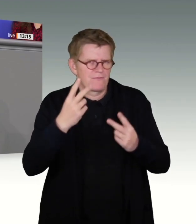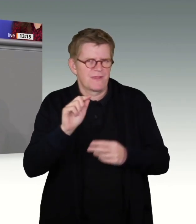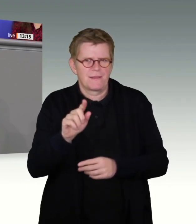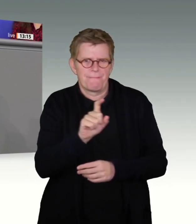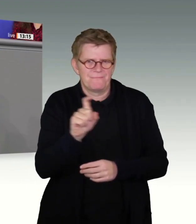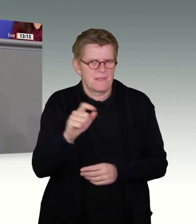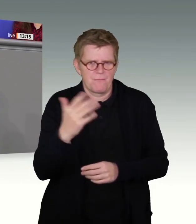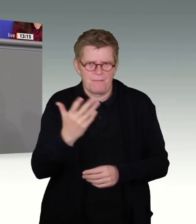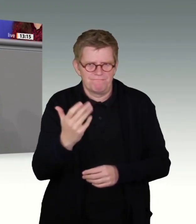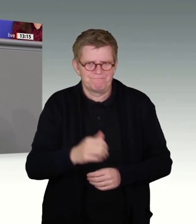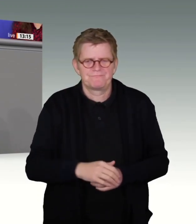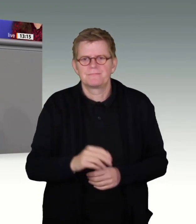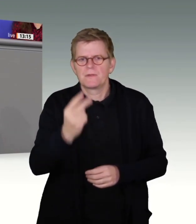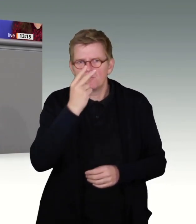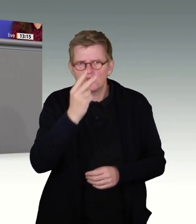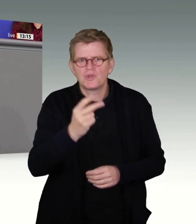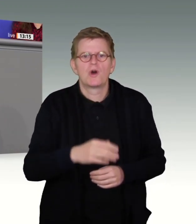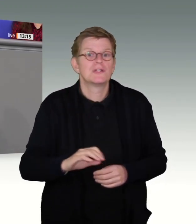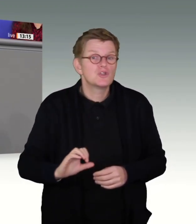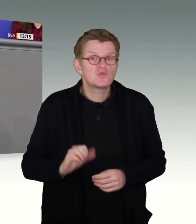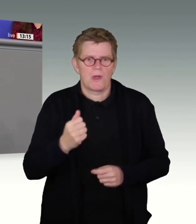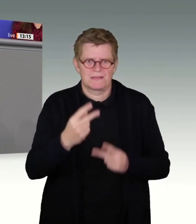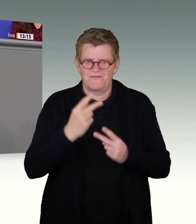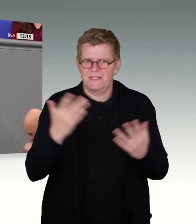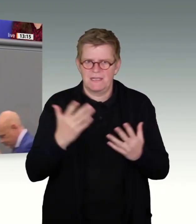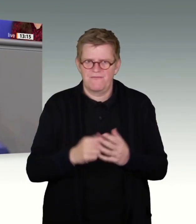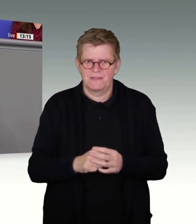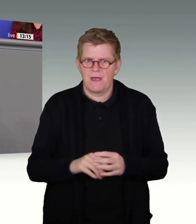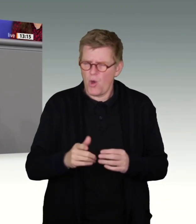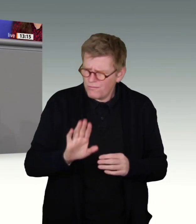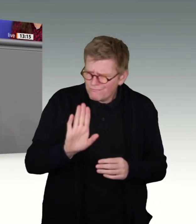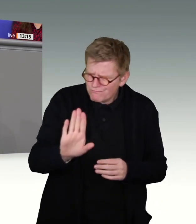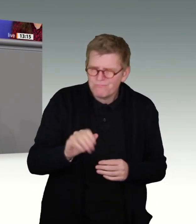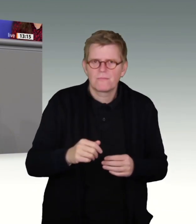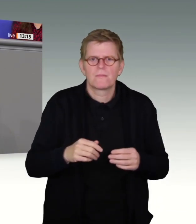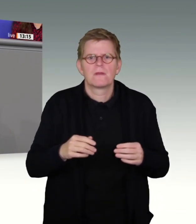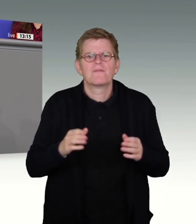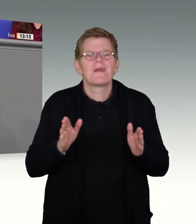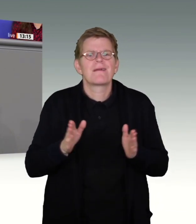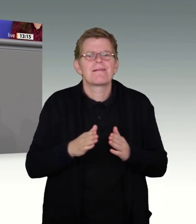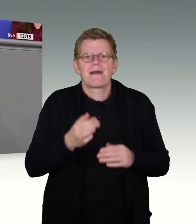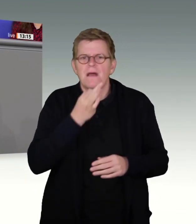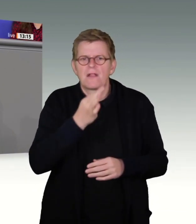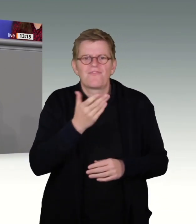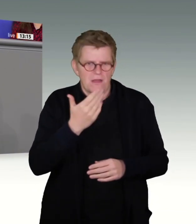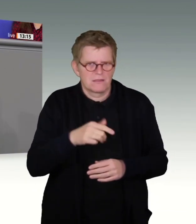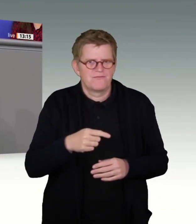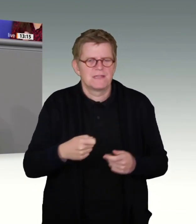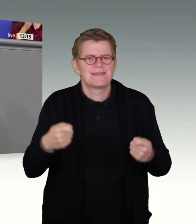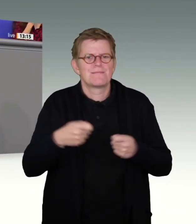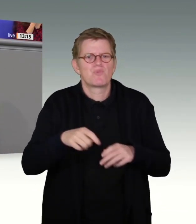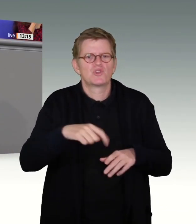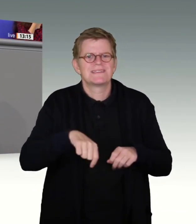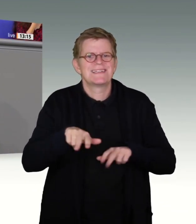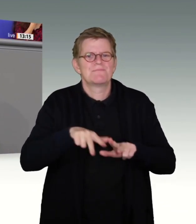Fakten anschaut, dann muss doch an vorderster Stelle und das ist ja auch Ihre Anfrage gewesen an das Bundesinnenministerium, das für Transparenz